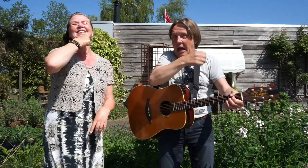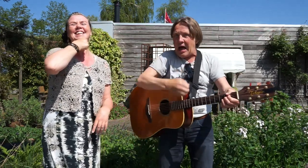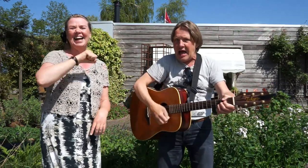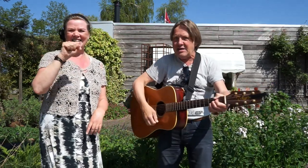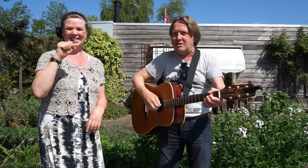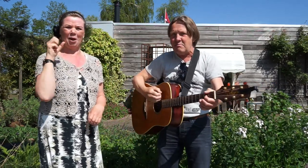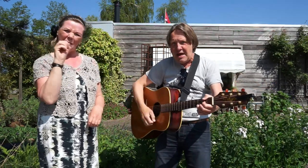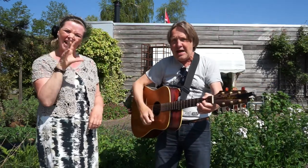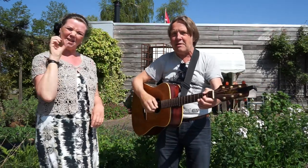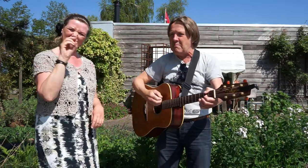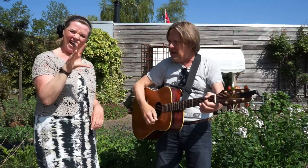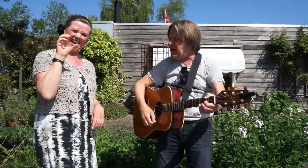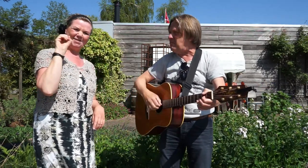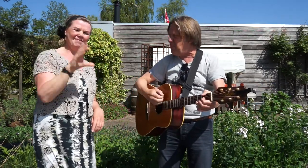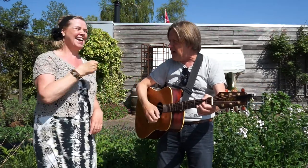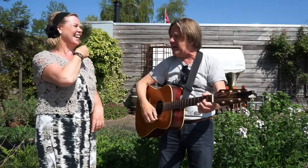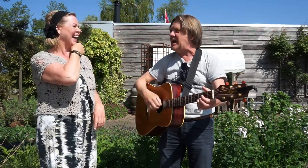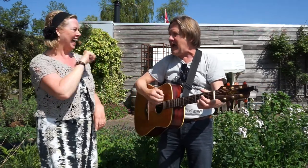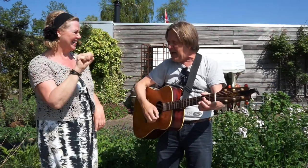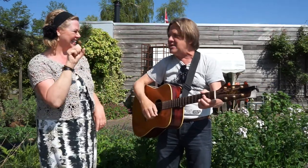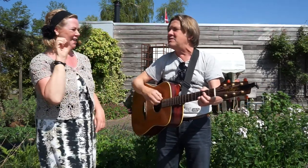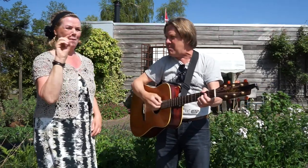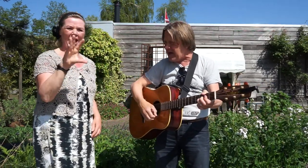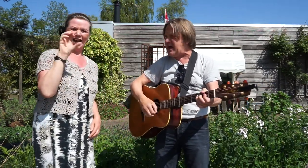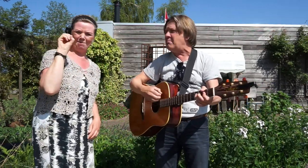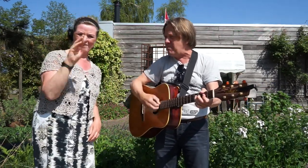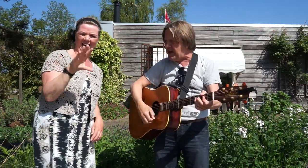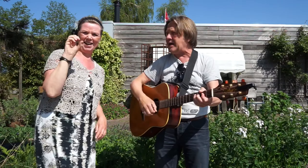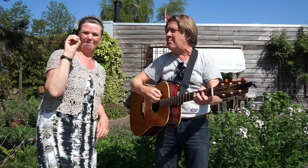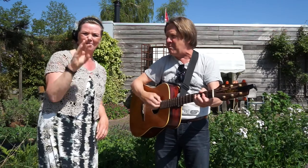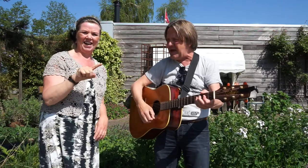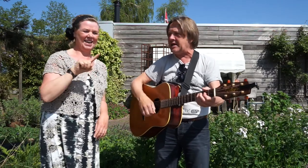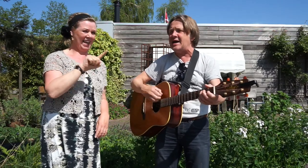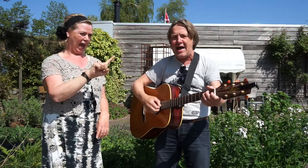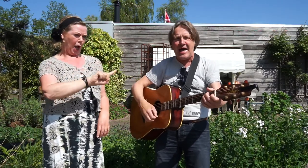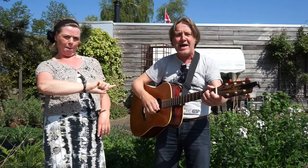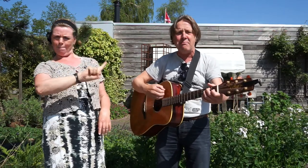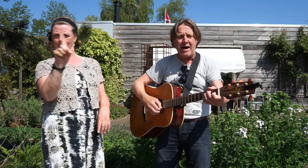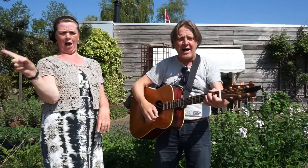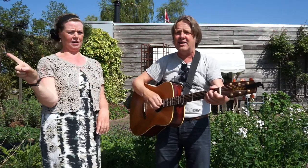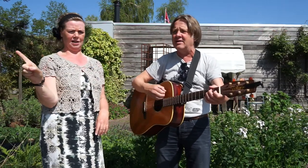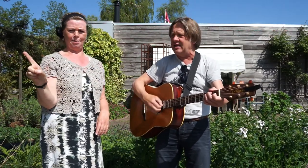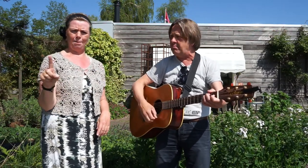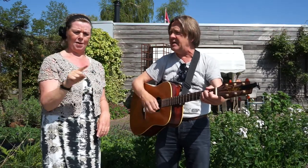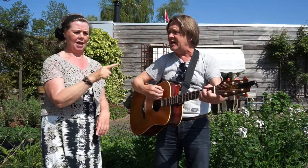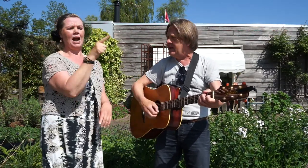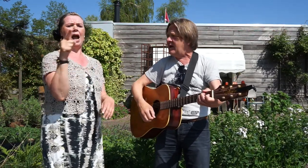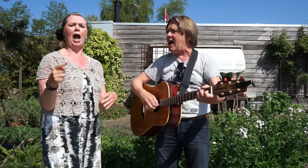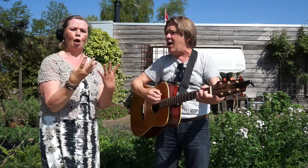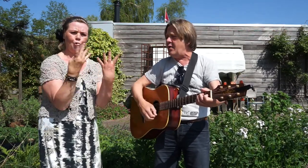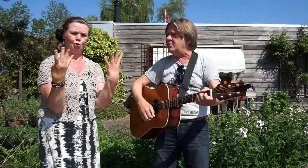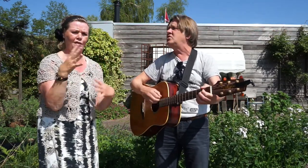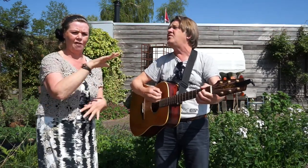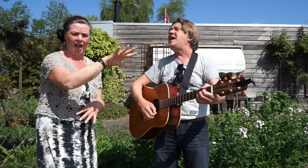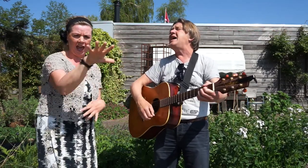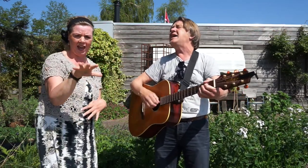Geitje Mek, Mek, Mek. Geitje Mek, Mek, Mek. Jij mag niet meer uit de wei.